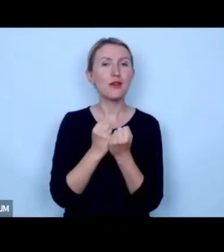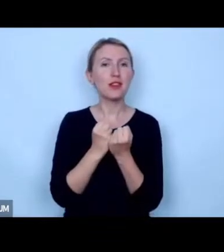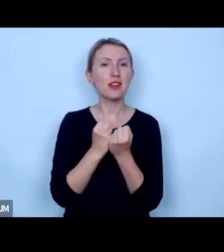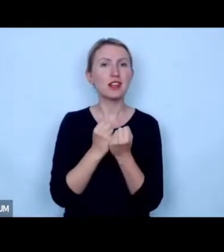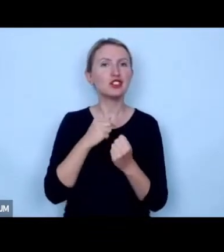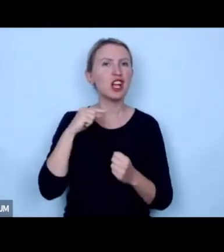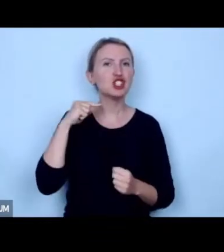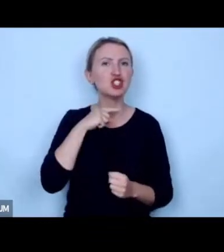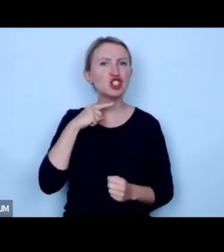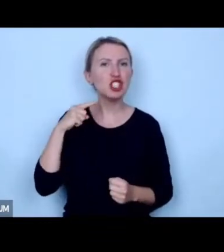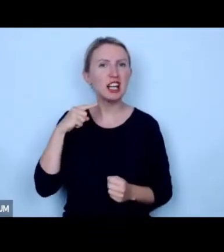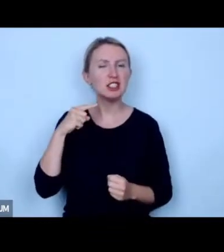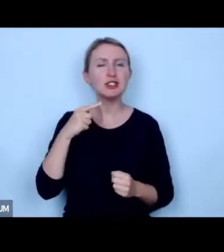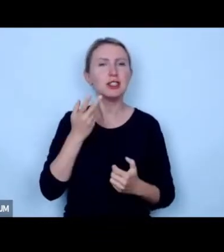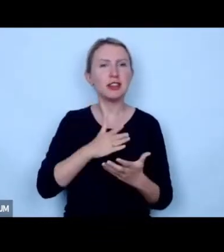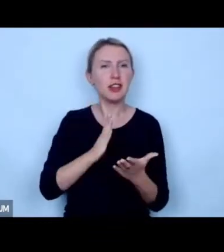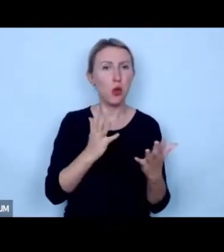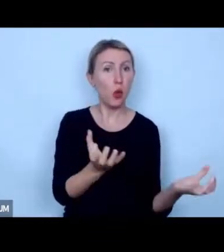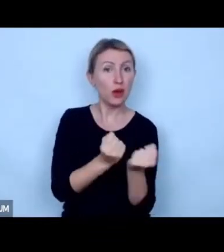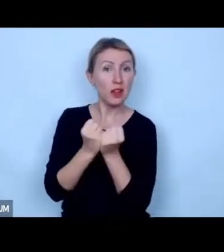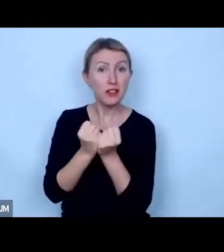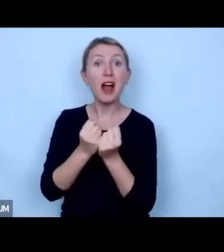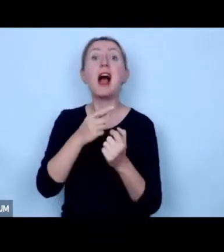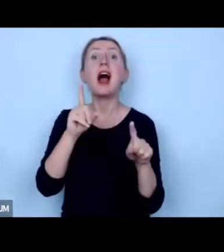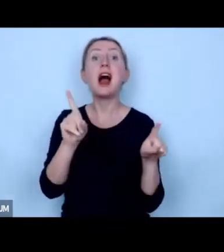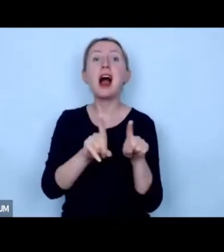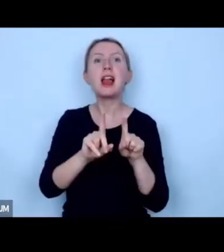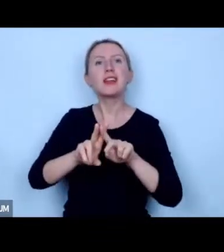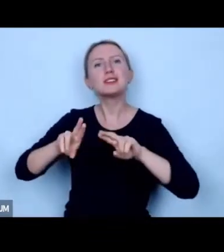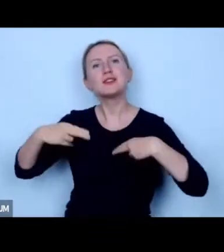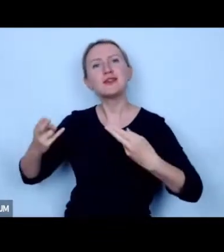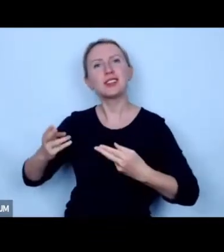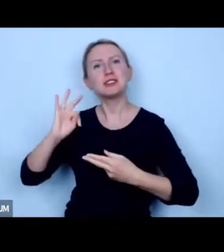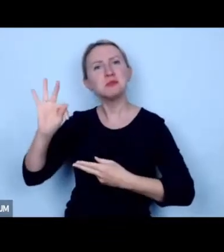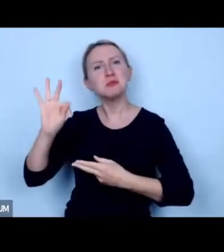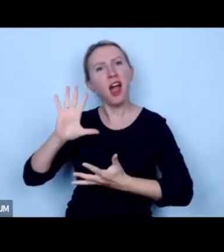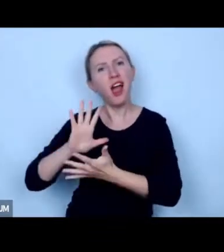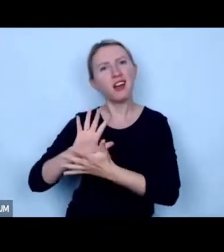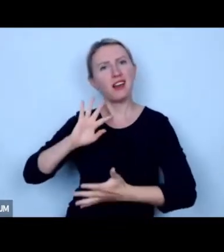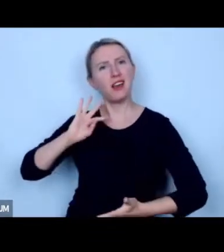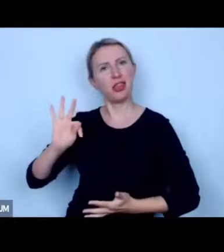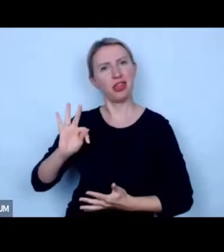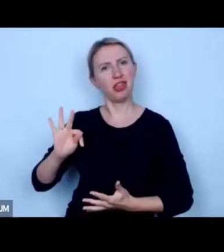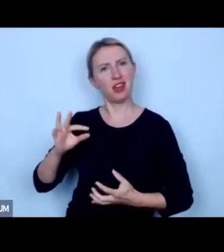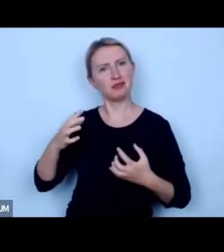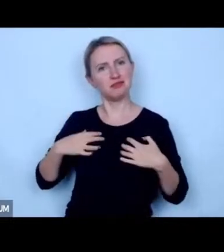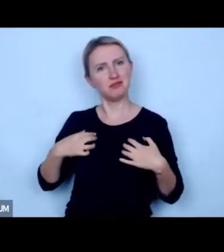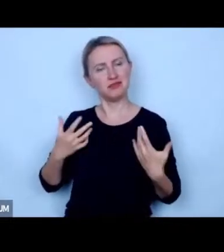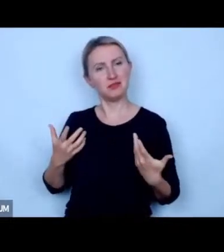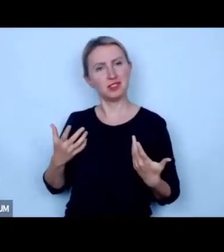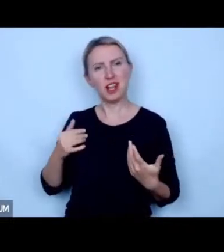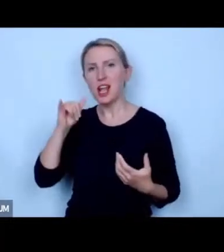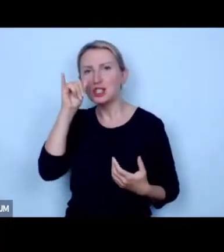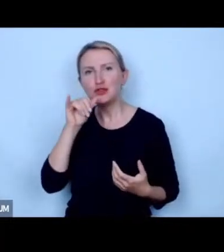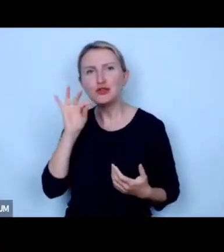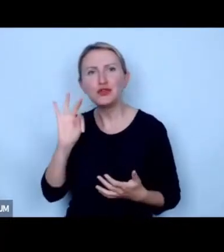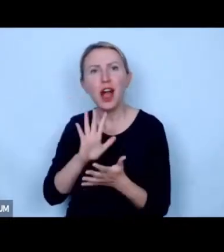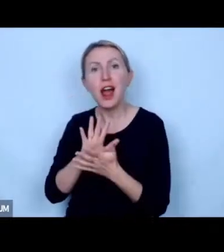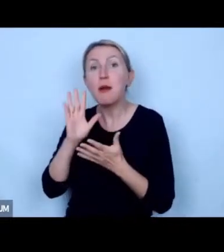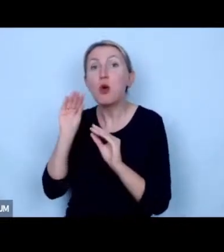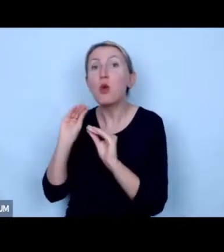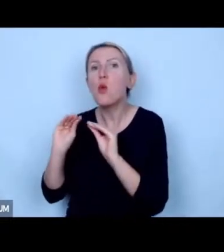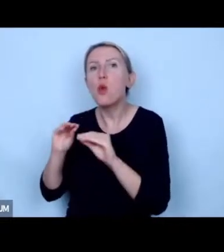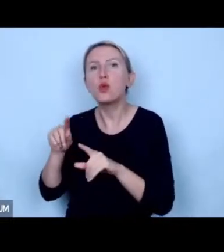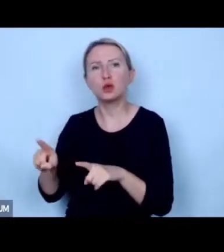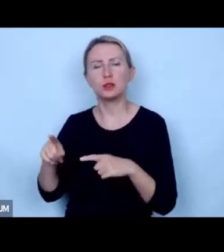rzeźni ale także zwracamy im ich świńskość tak albo tej świńskości uczymy